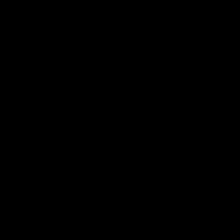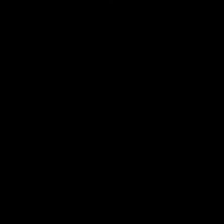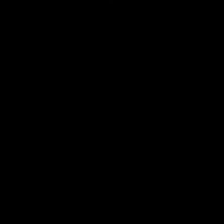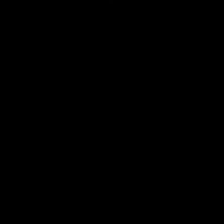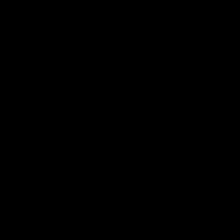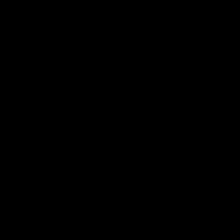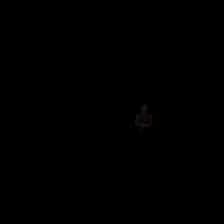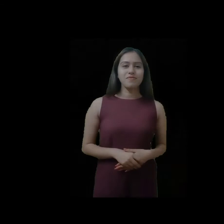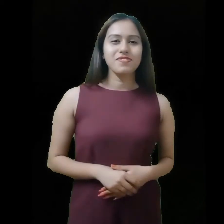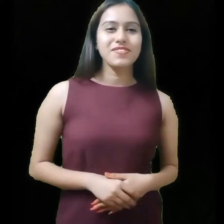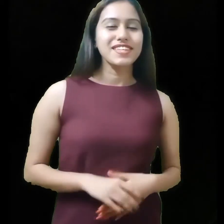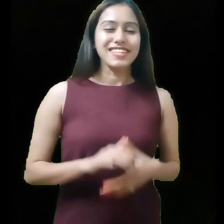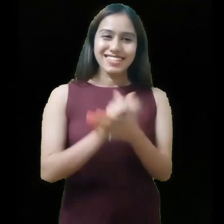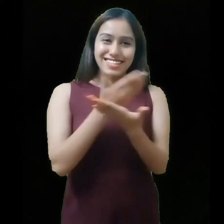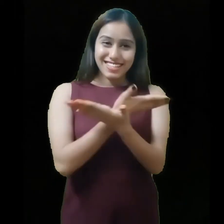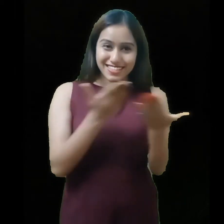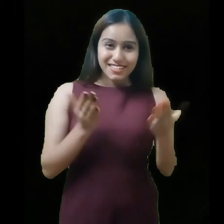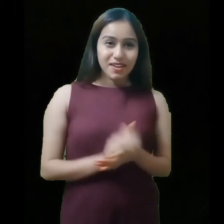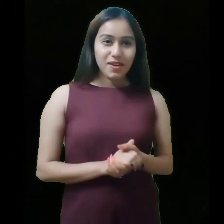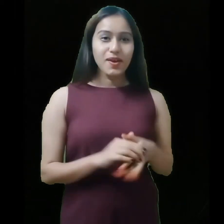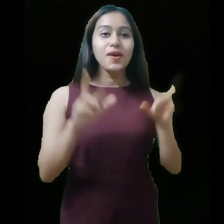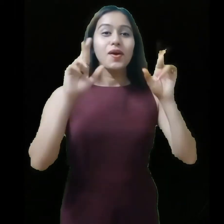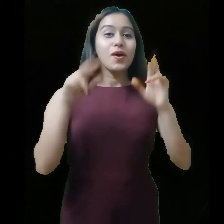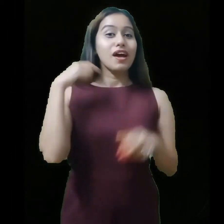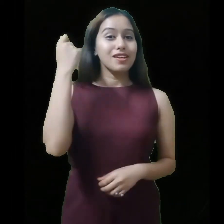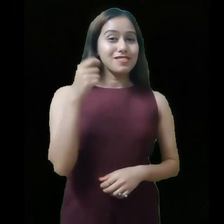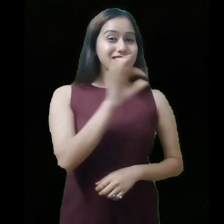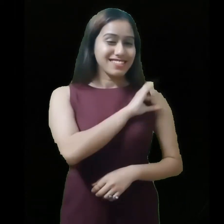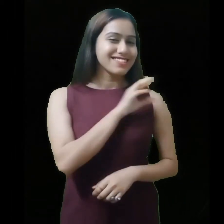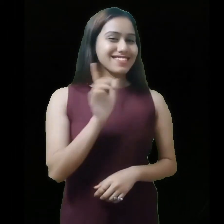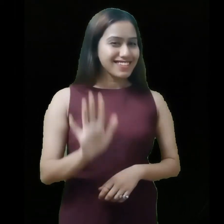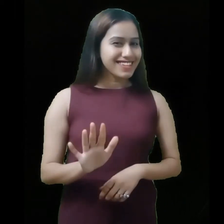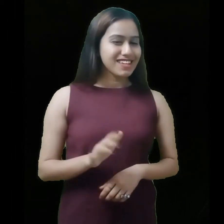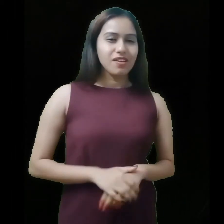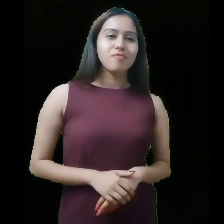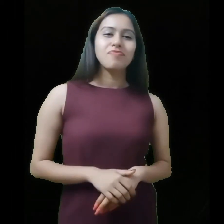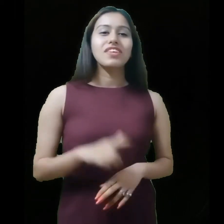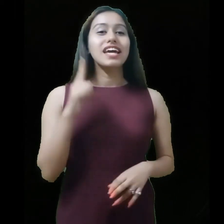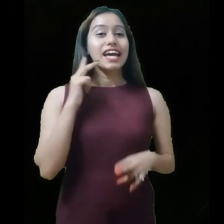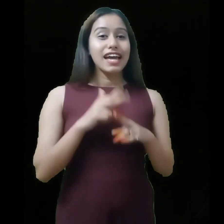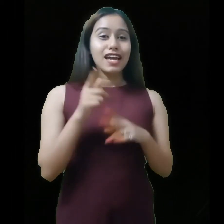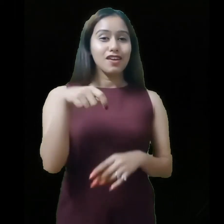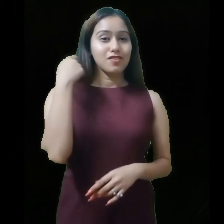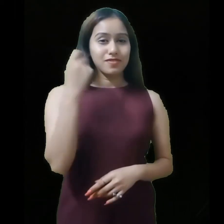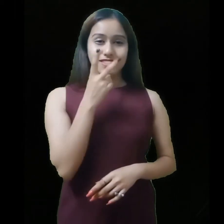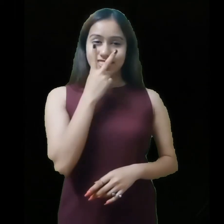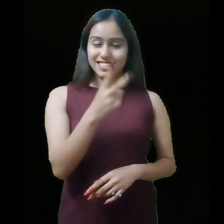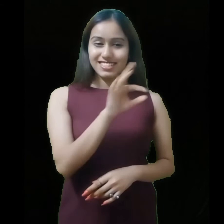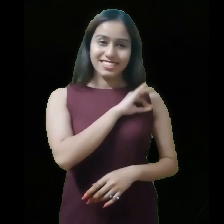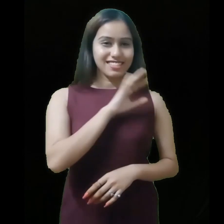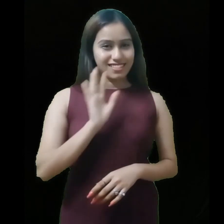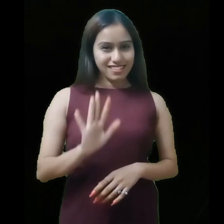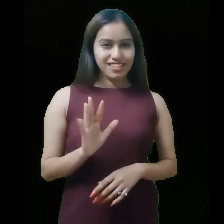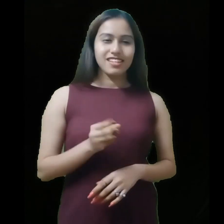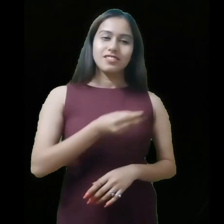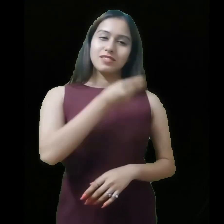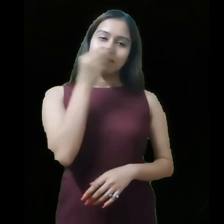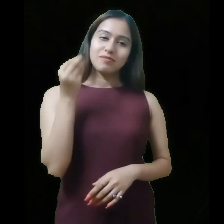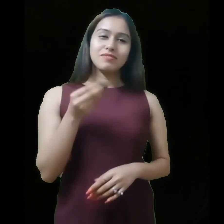तो दोस्तों उमीधा आप लोगों को वीडियो बहुत पसंद आई होगी तो अगर आप लोगों को वीडियो पसंद आई हो तो प्लीज वीडियो को शेयर करें लाइक करें और